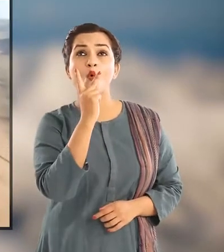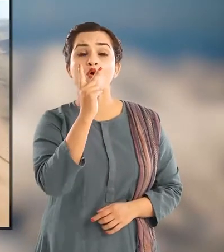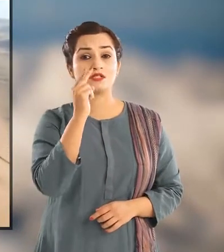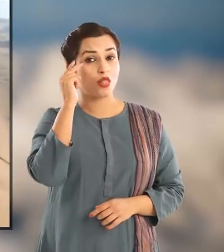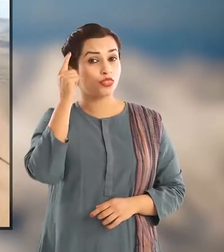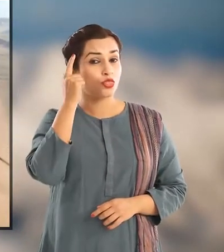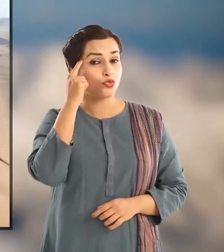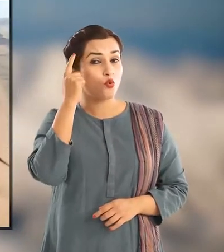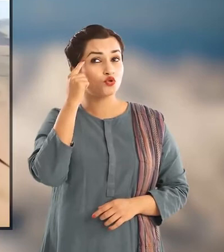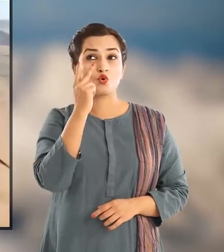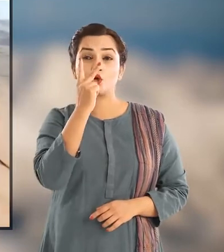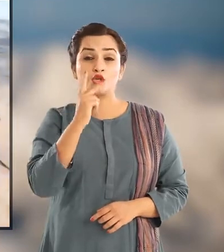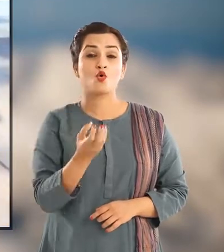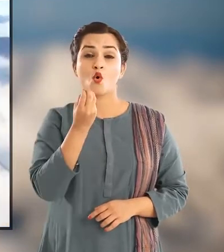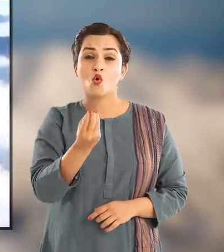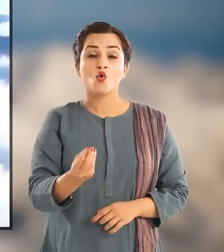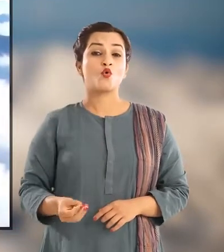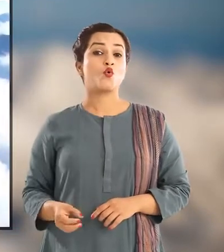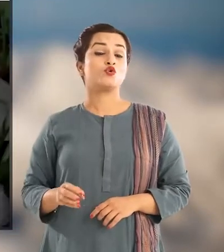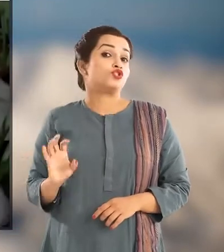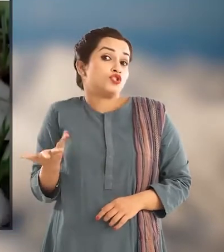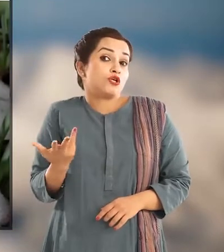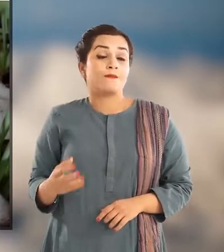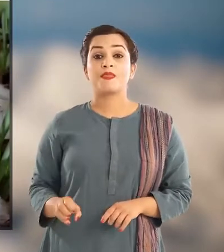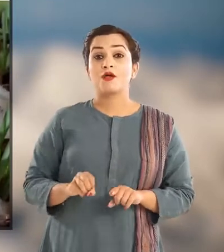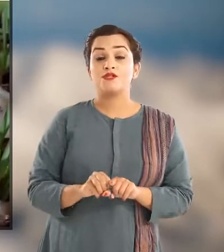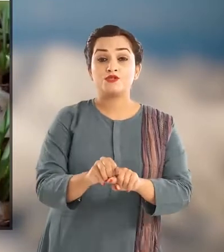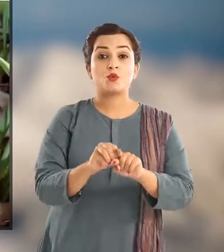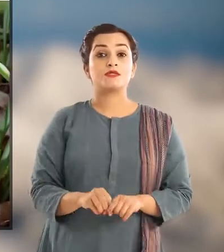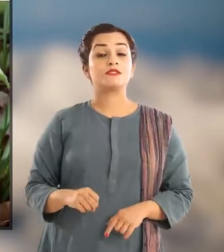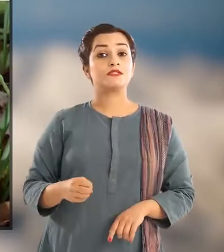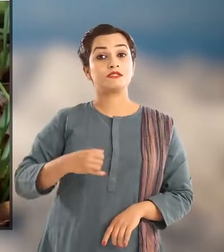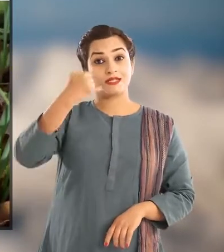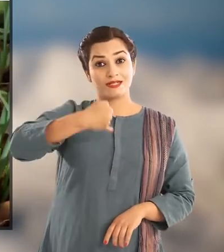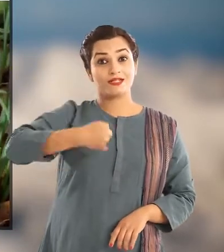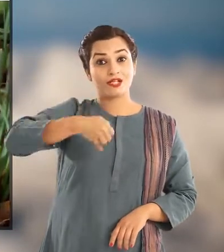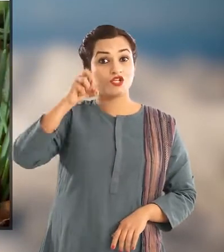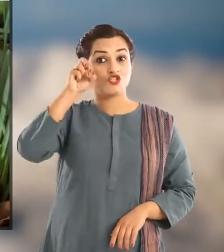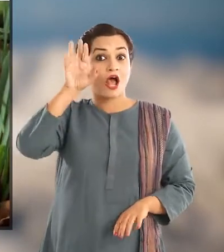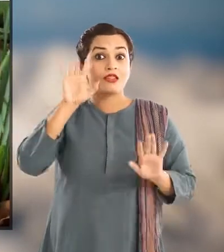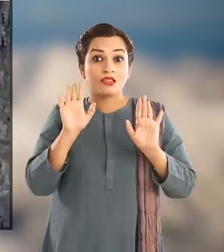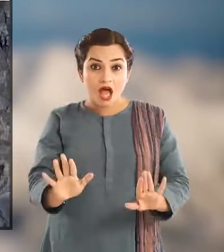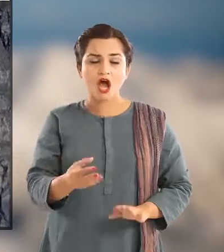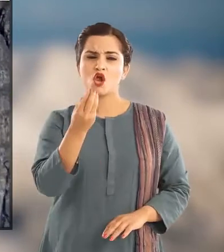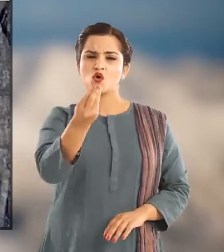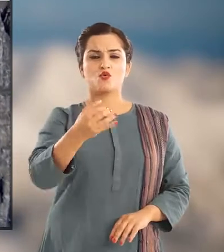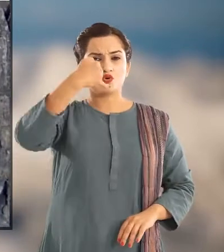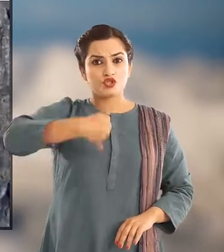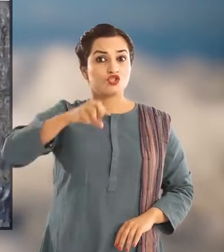देखा जाए तो इसमें कुछ रिसोर्सिस लिविंग यानी जानदार हैं और कुछ खैर जानदार